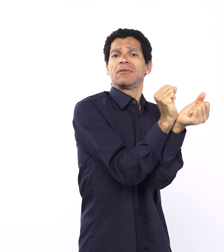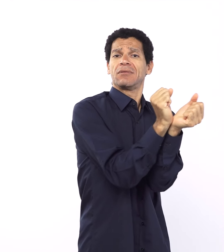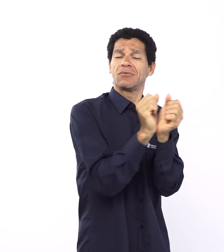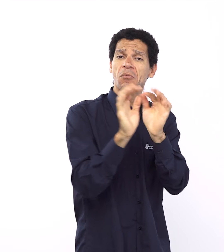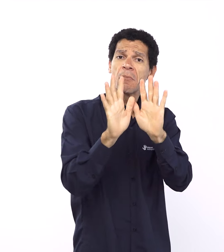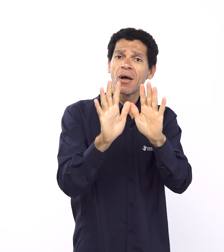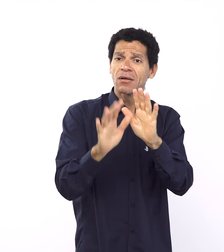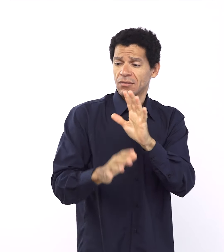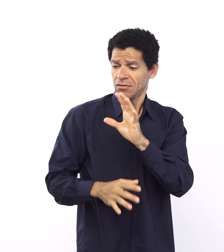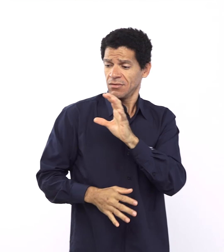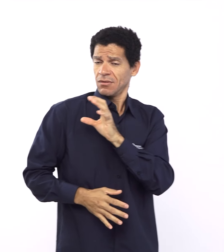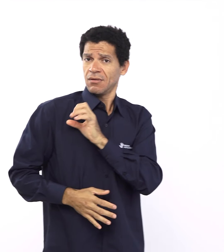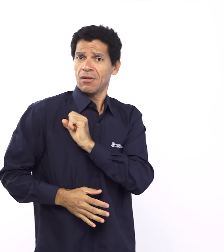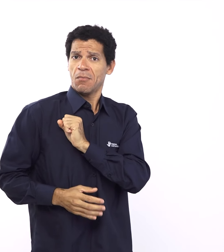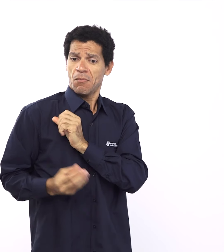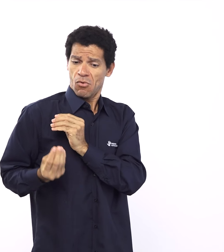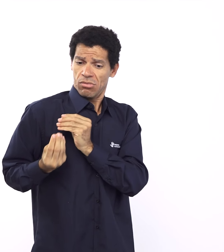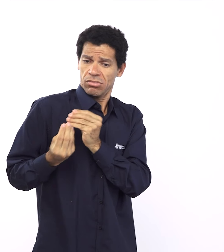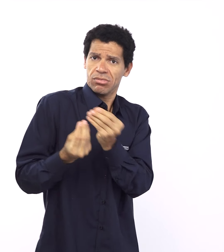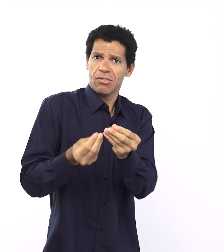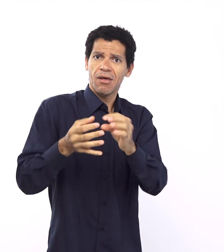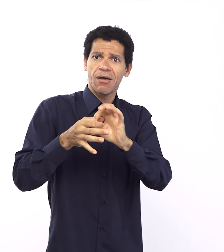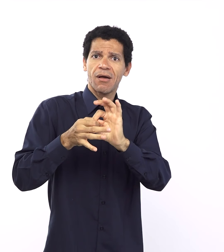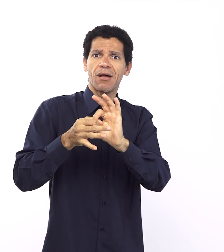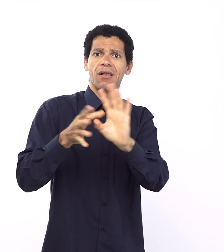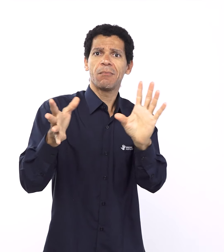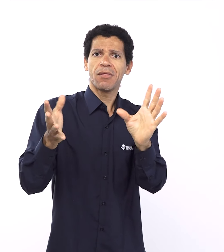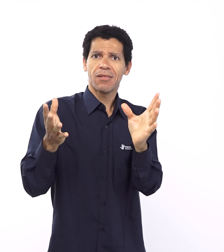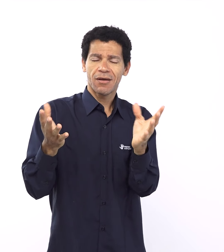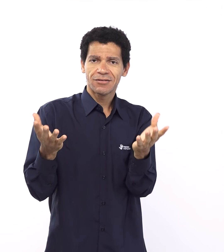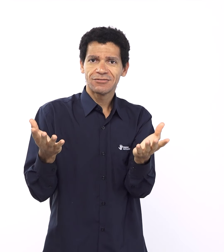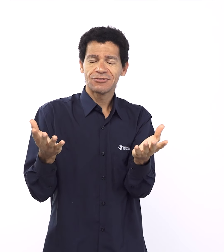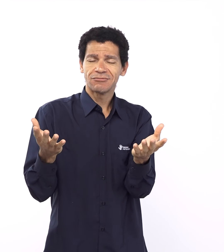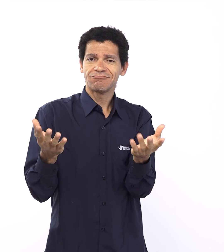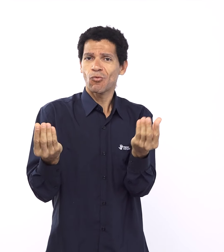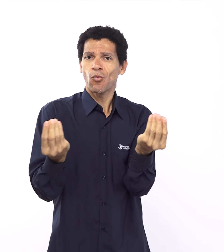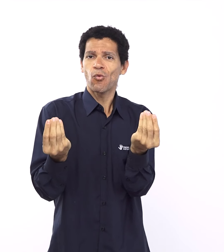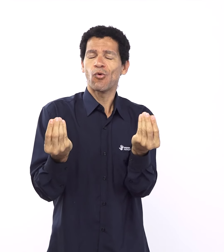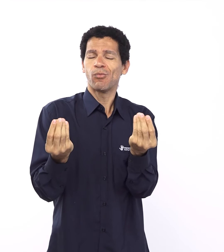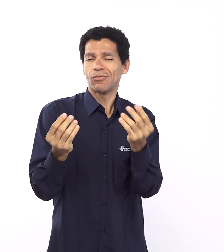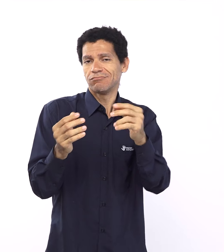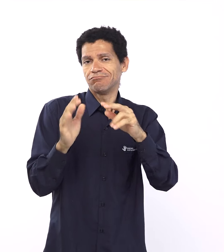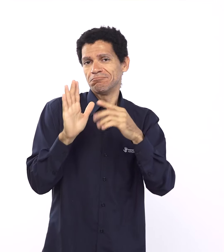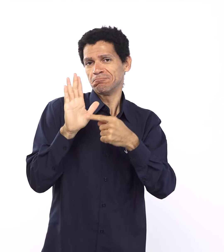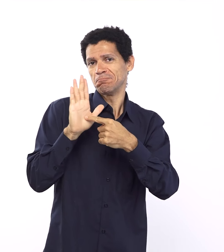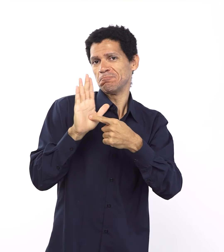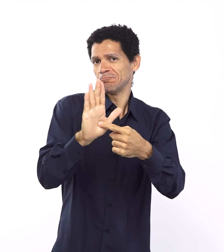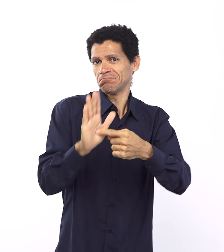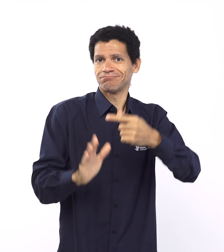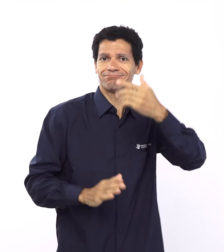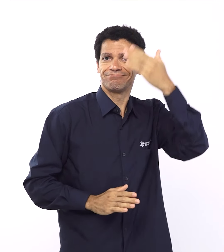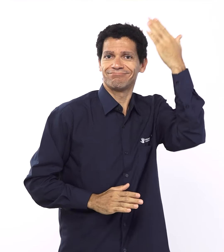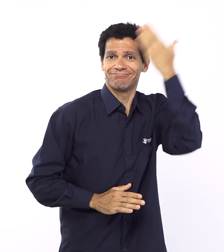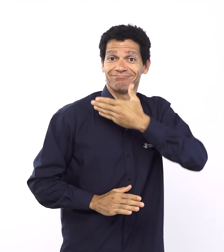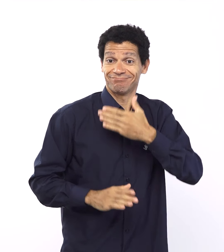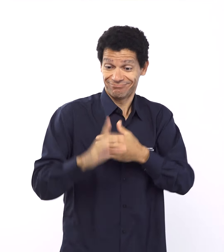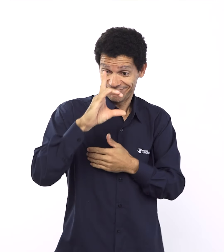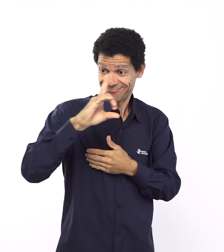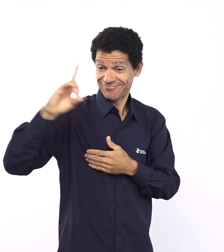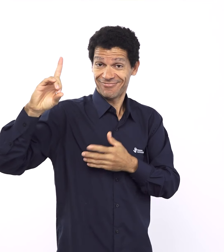fantástico, um amor tão grande, que é como se fosse impossível de você escapar de um amor tão maravilhoso,